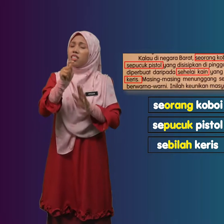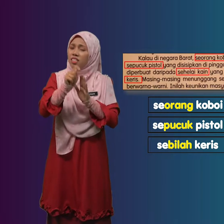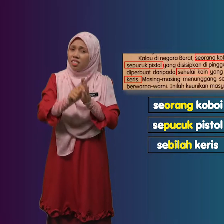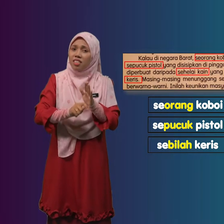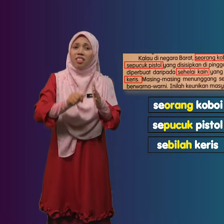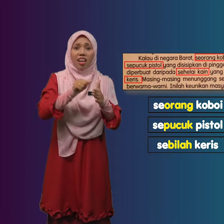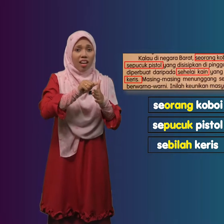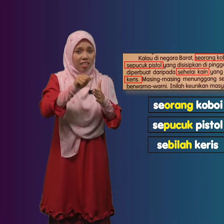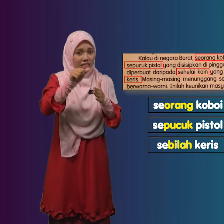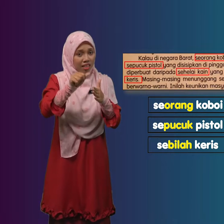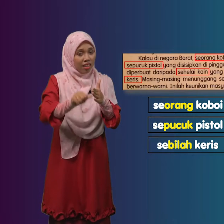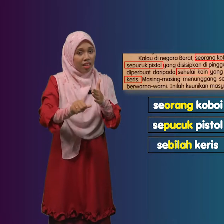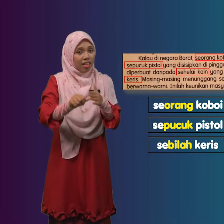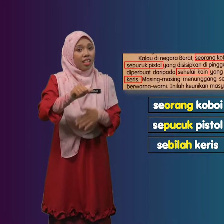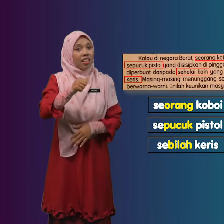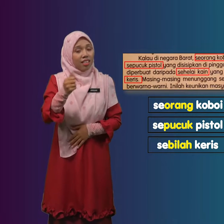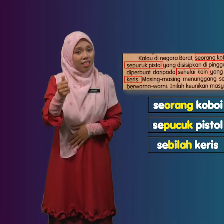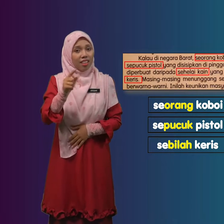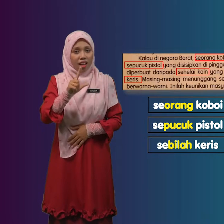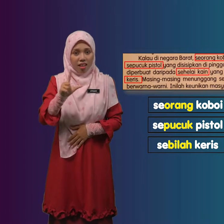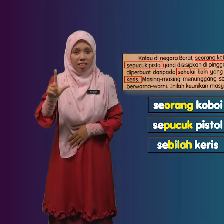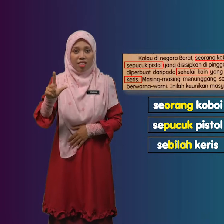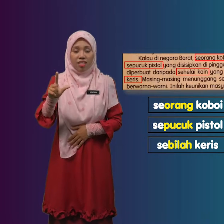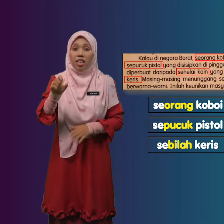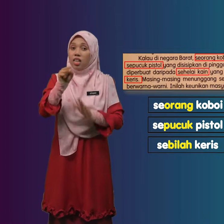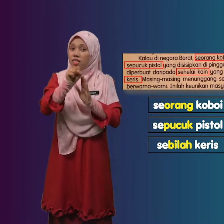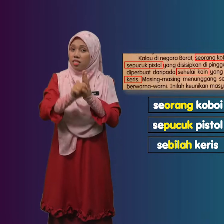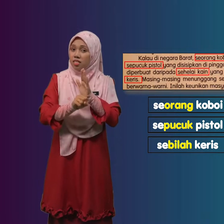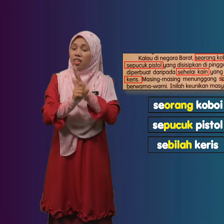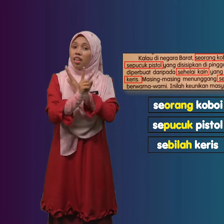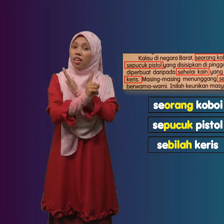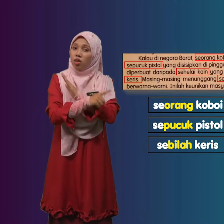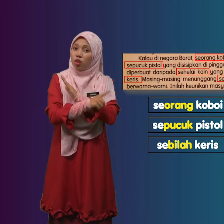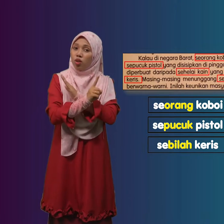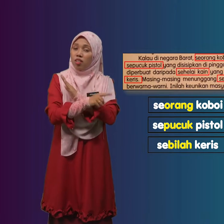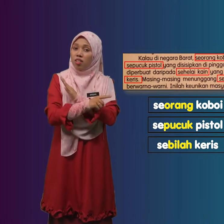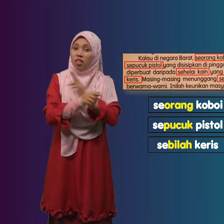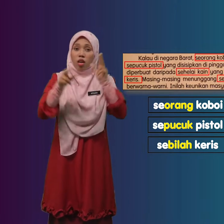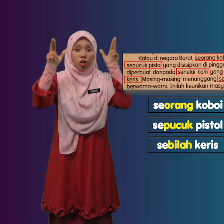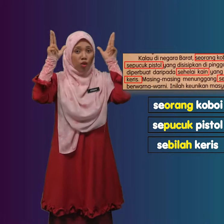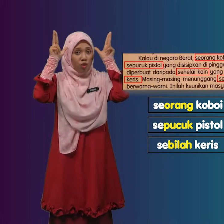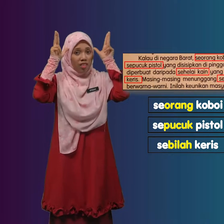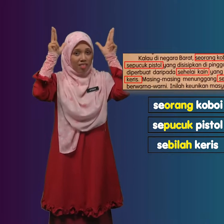Terakhir Ialah Seekor Kuda